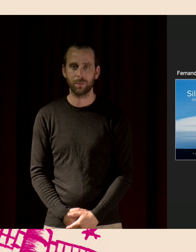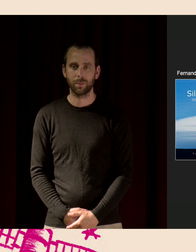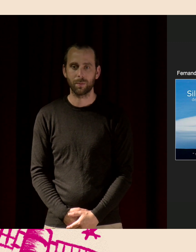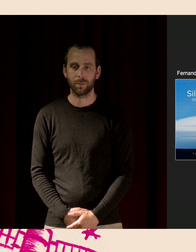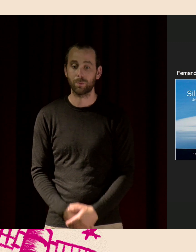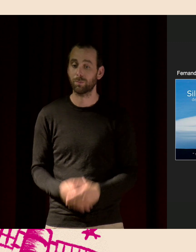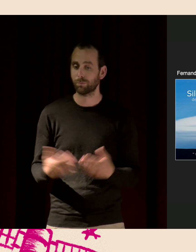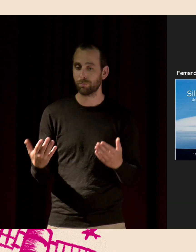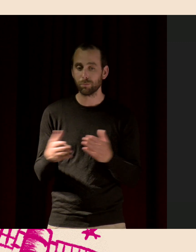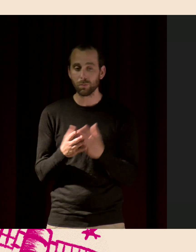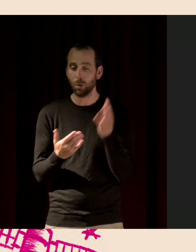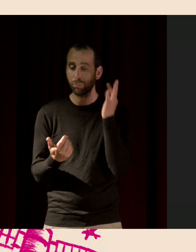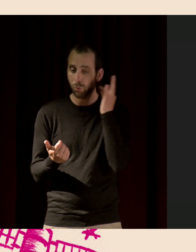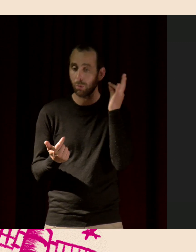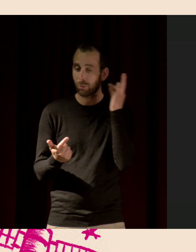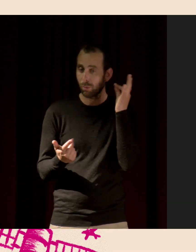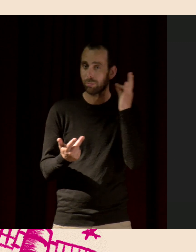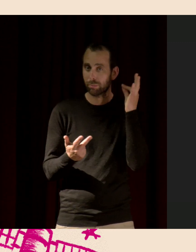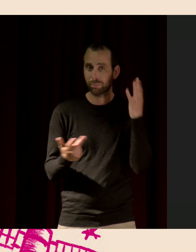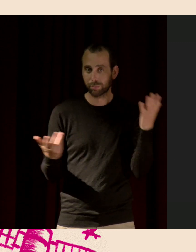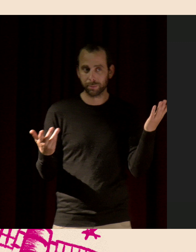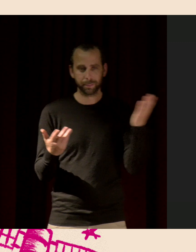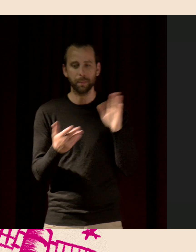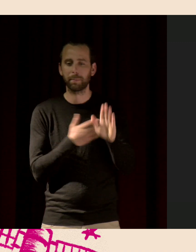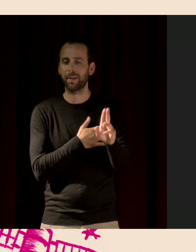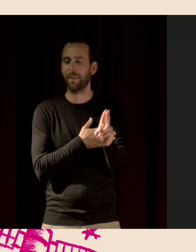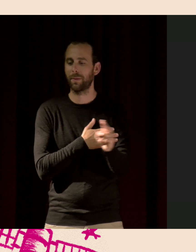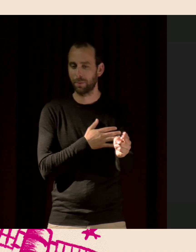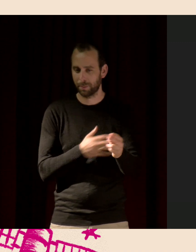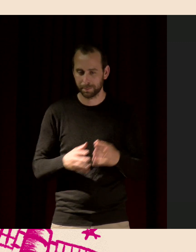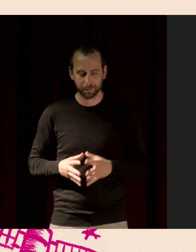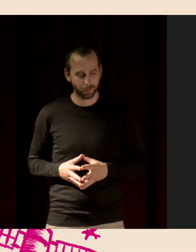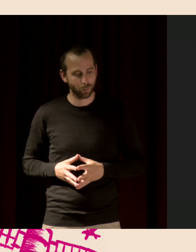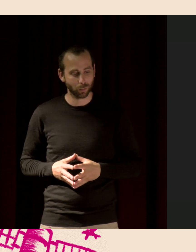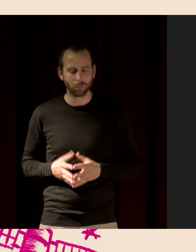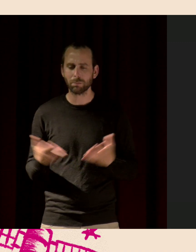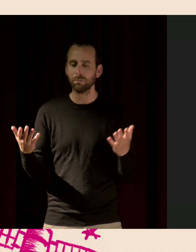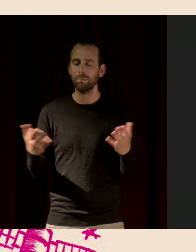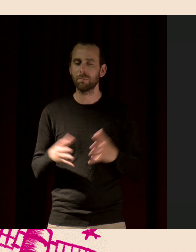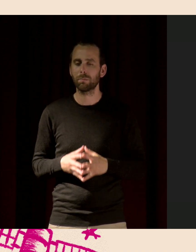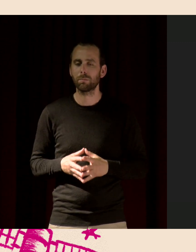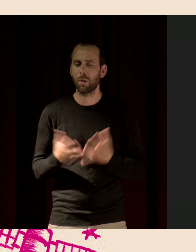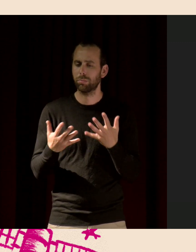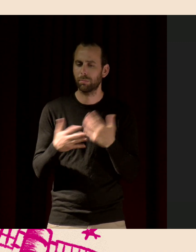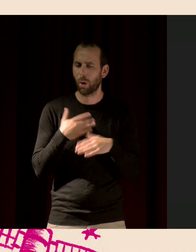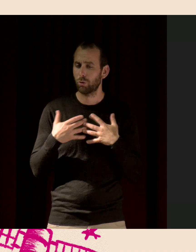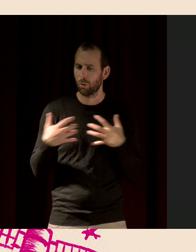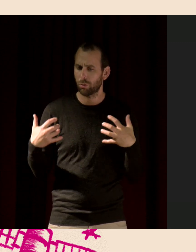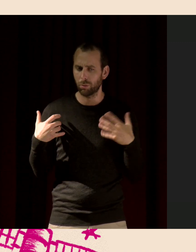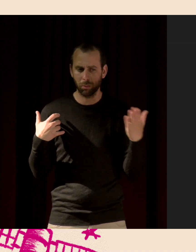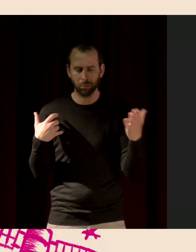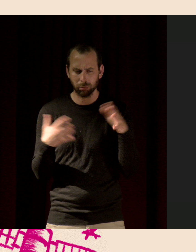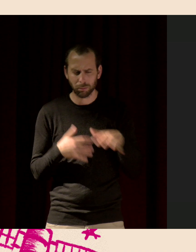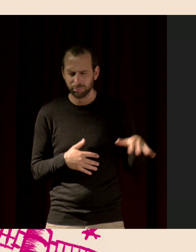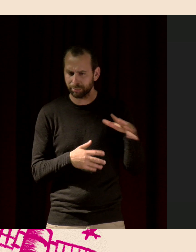Voilà donc trois exemples de prise de son nature. Alors, qu'est-ce que l'on fait en science ? Pourquoi écouter le vivant ?